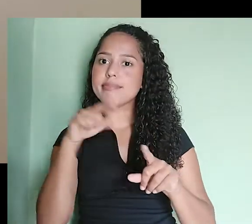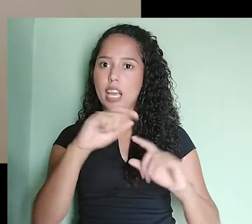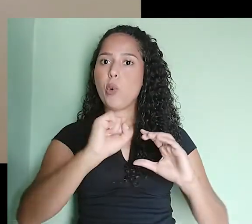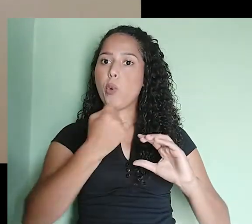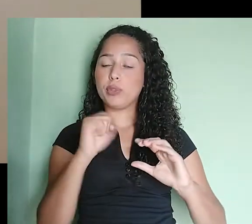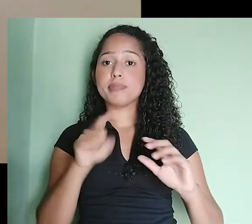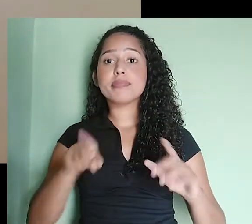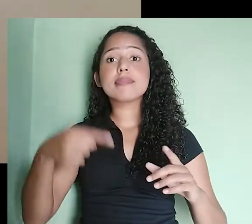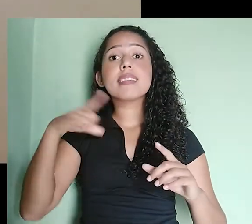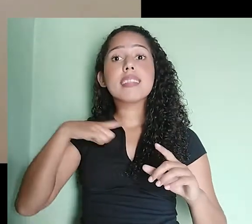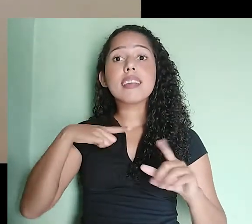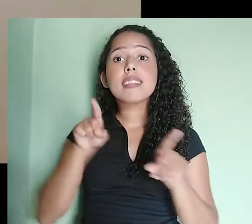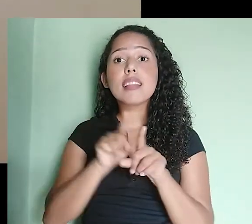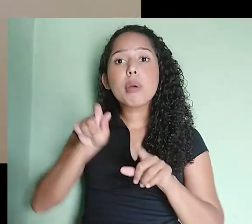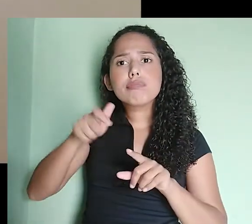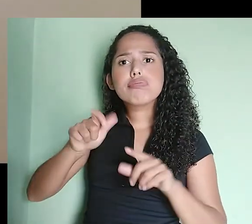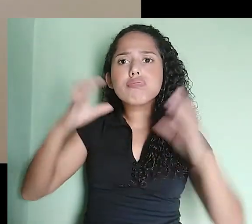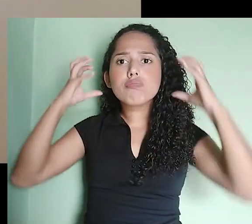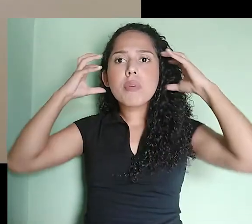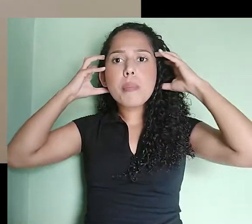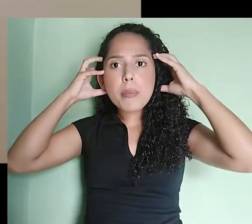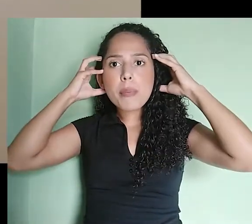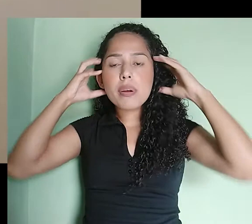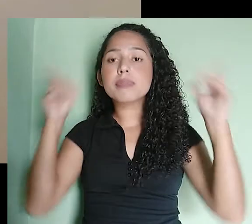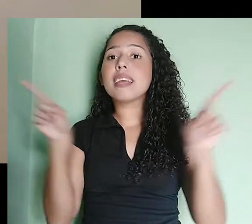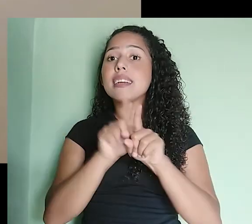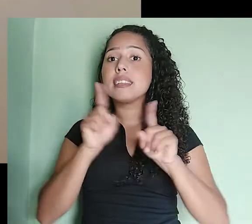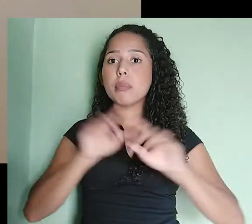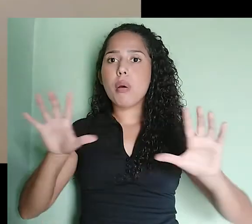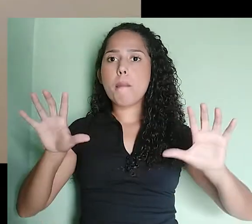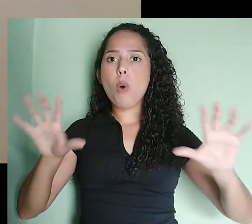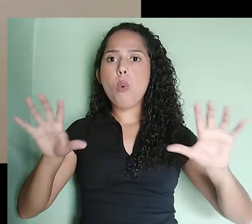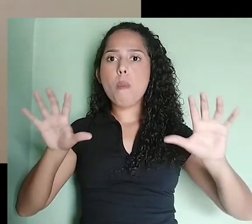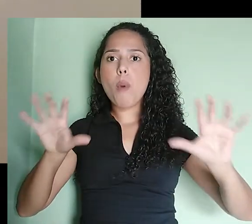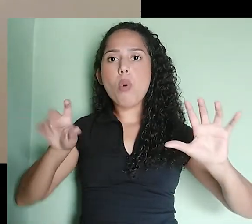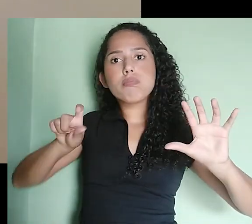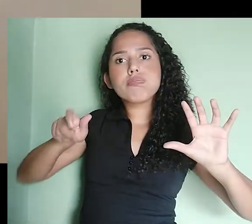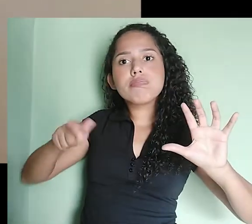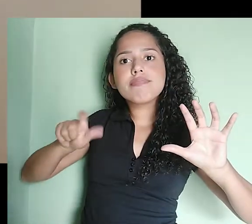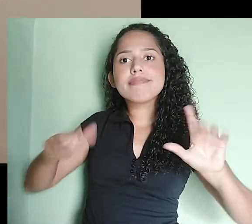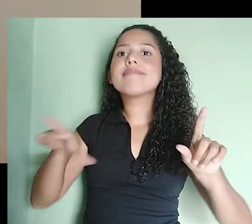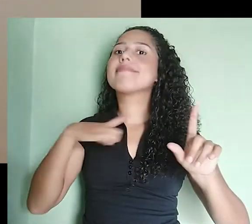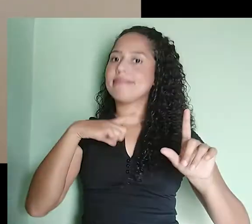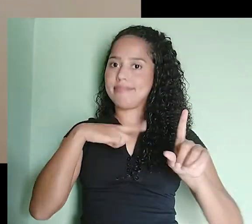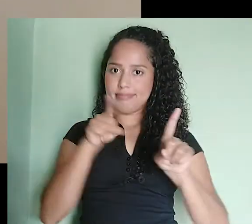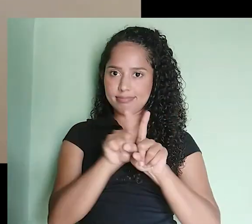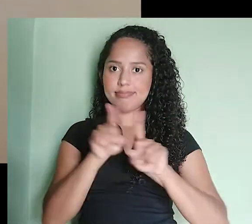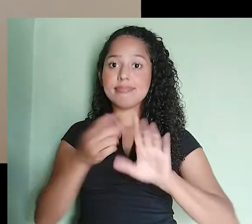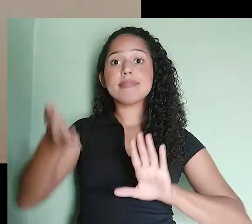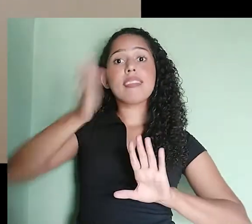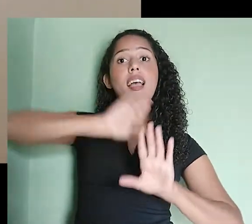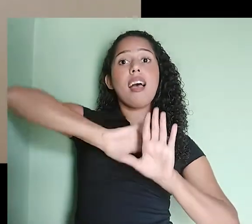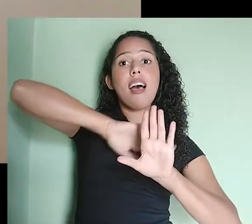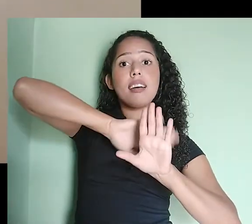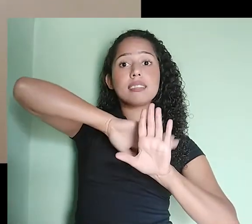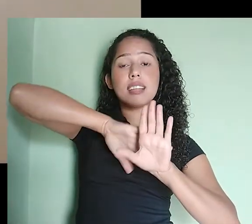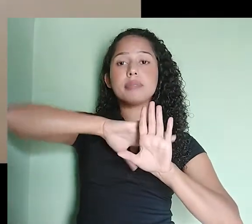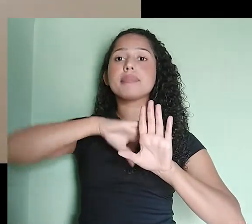e eu tenho aqui também o volume do som que vai para os meus alto-falantes, as minhas referências. Atrás eu tenho aqui as entradas, as